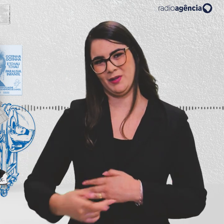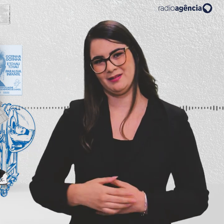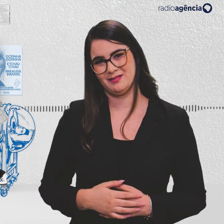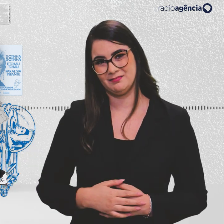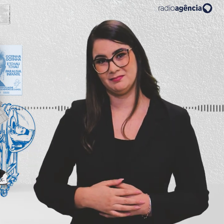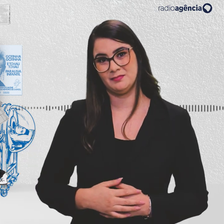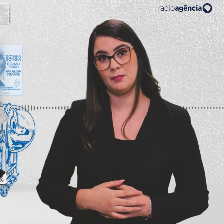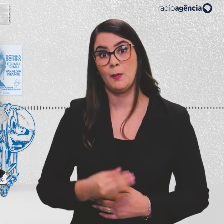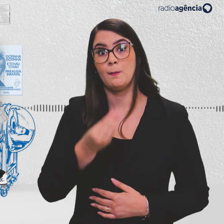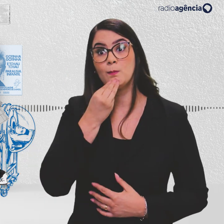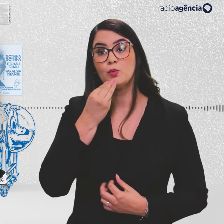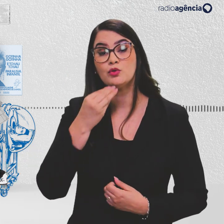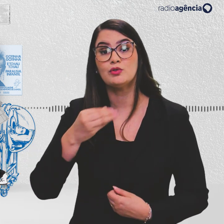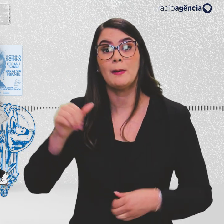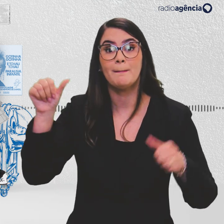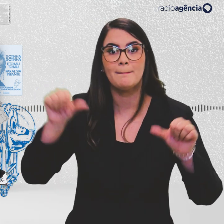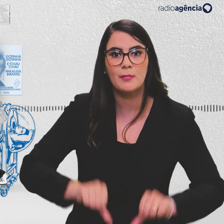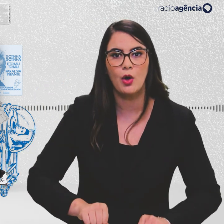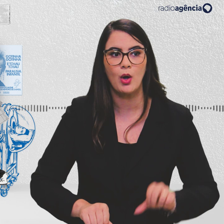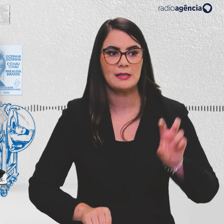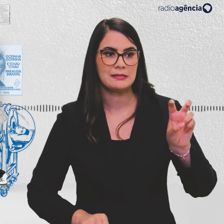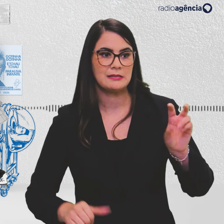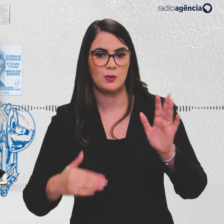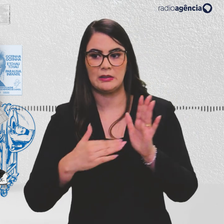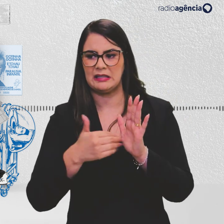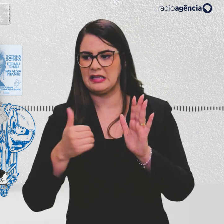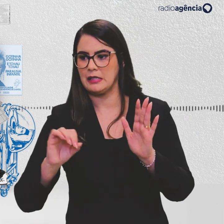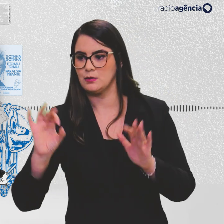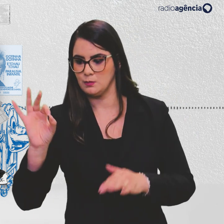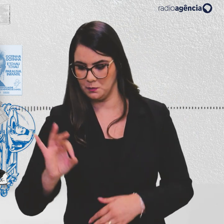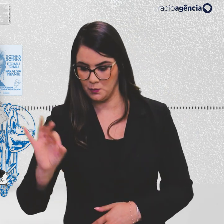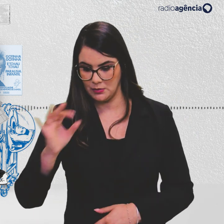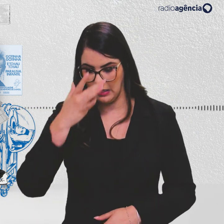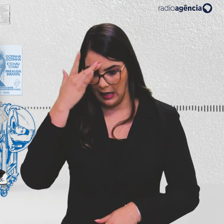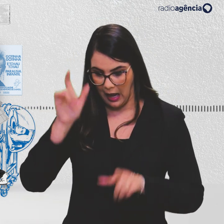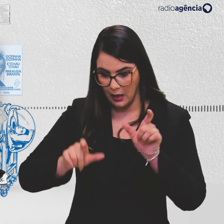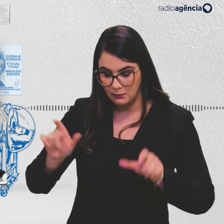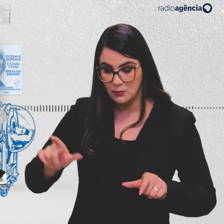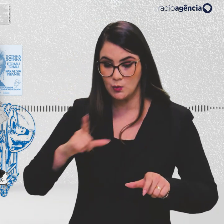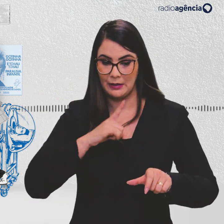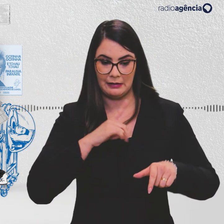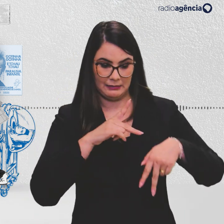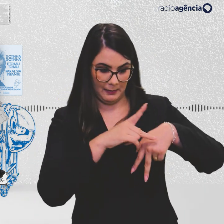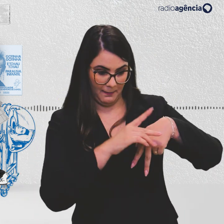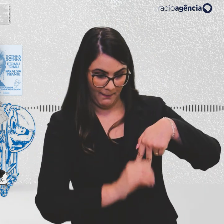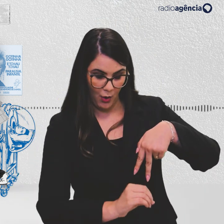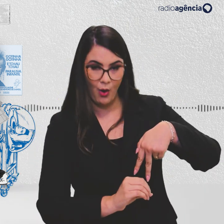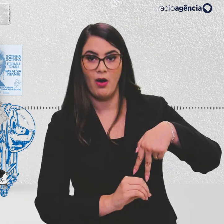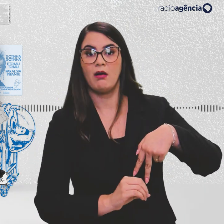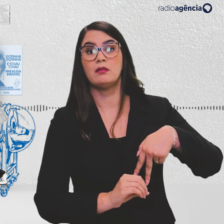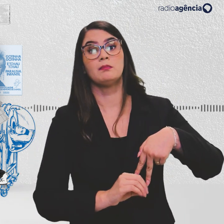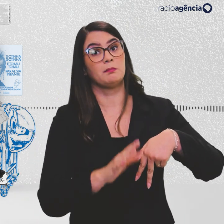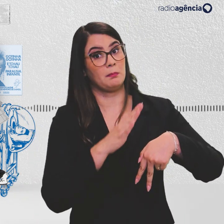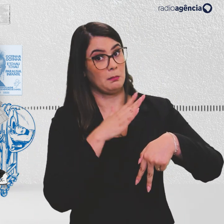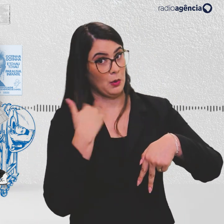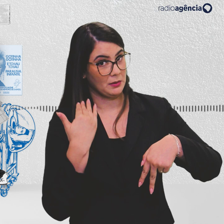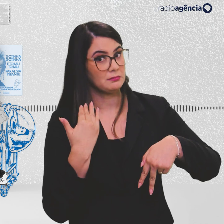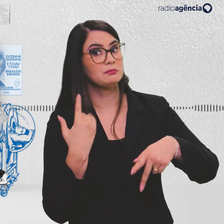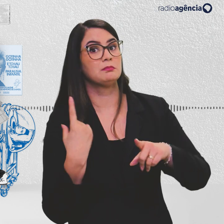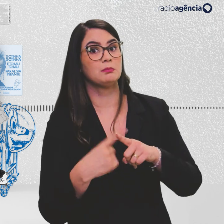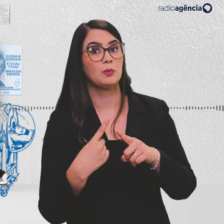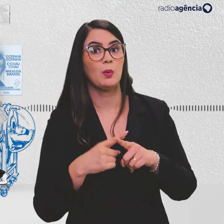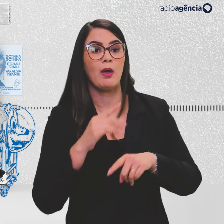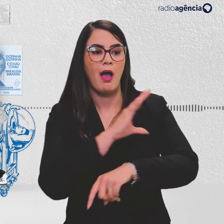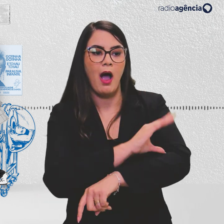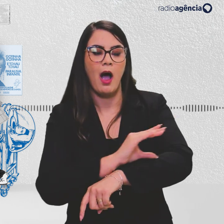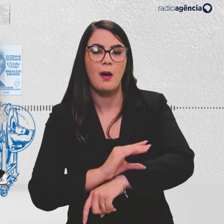poderia ser pior. Entre 5% e 10% das pessoas com paralisia acabam morrendo, porque os